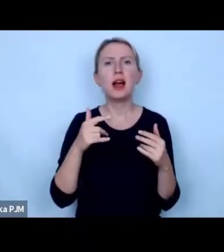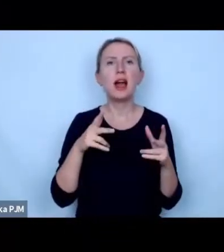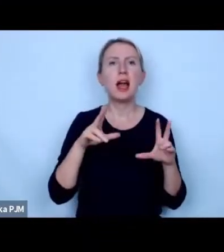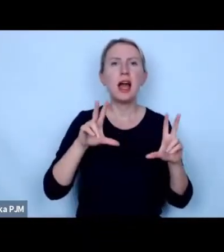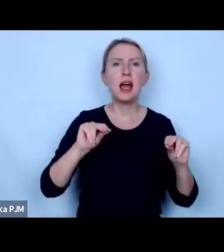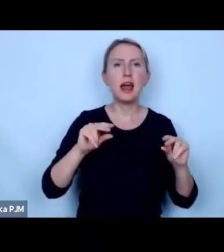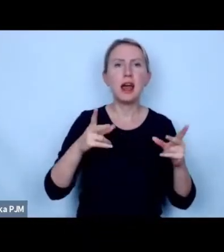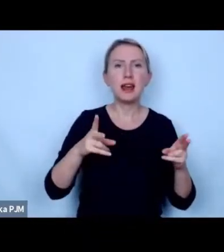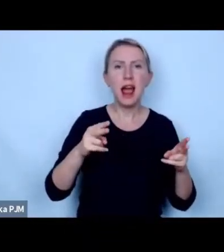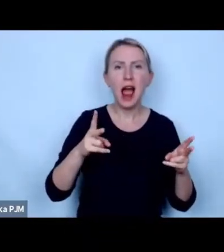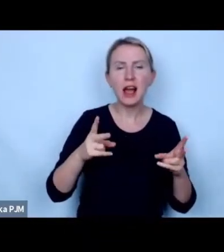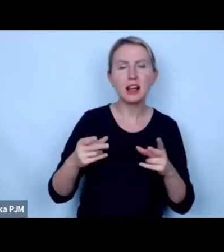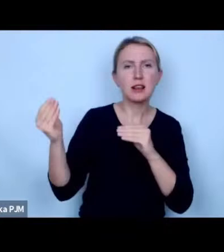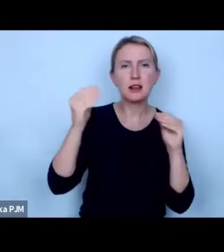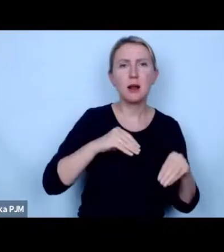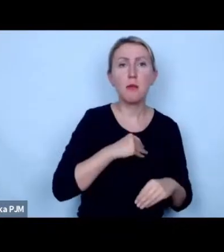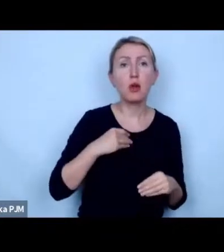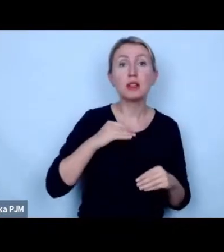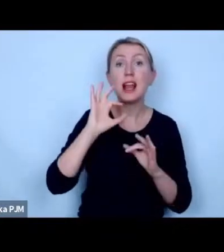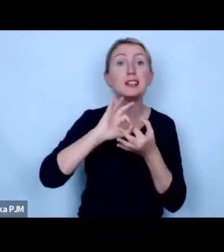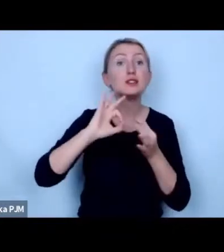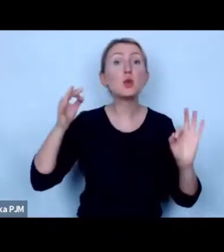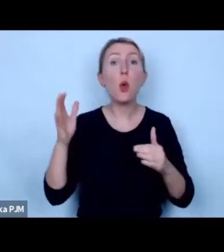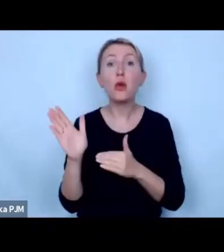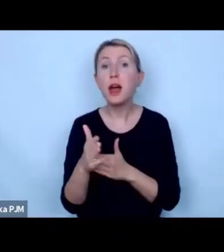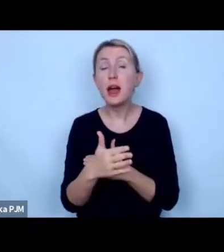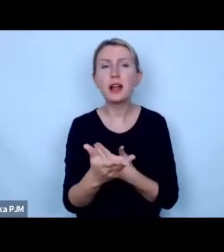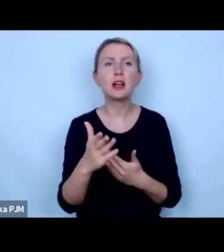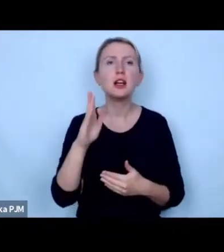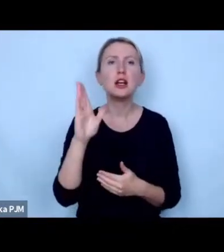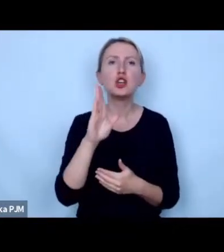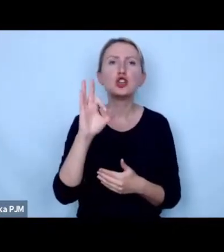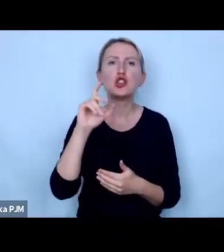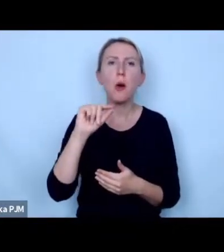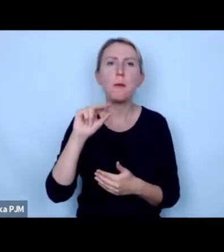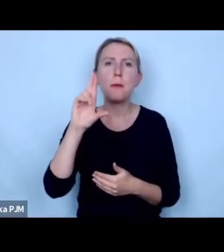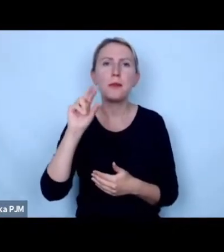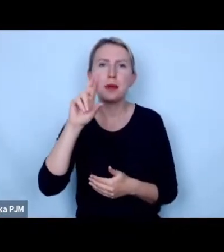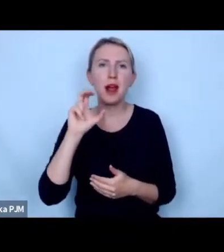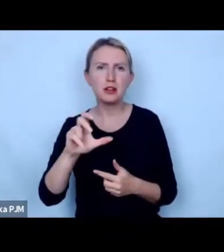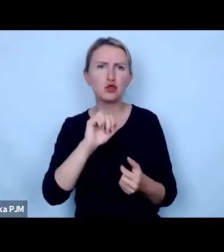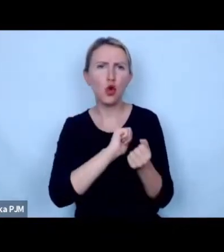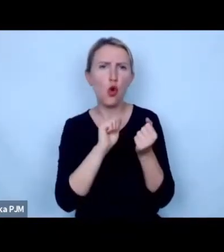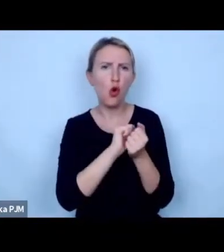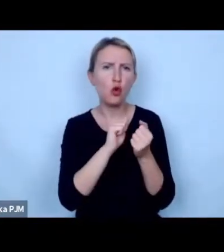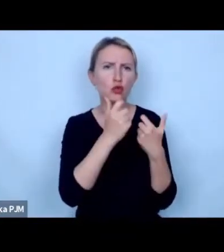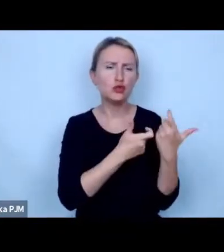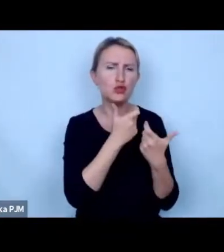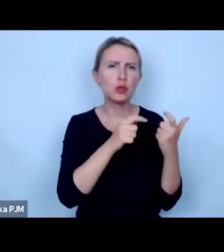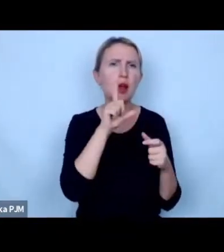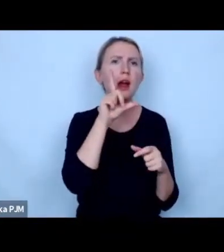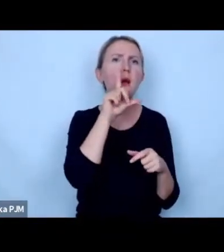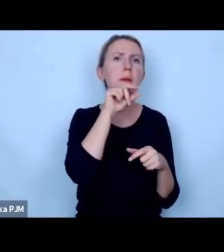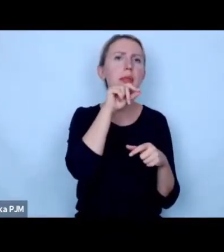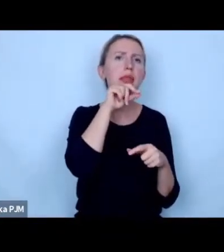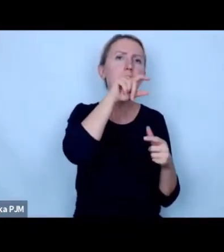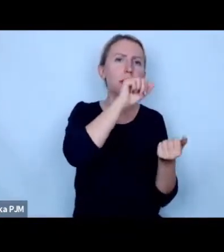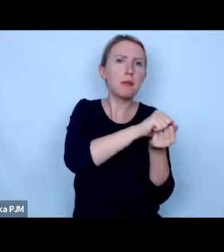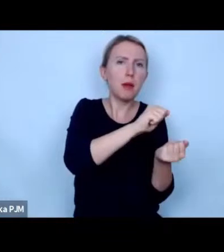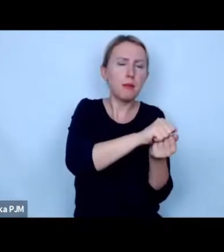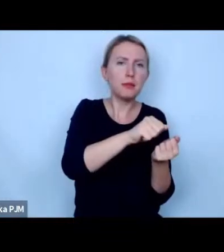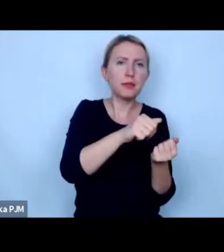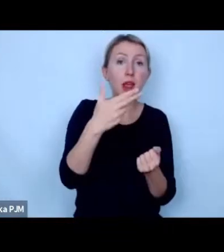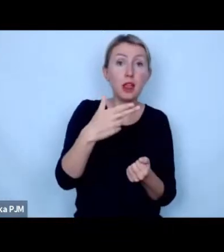z Ameryki w Polsce ale to są również złote rybki to jest szok prac które czyni skustoszenie w ptasich lęgach to jest